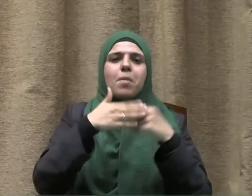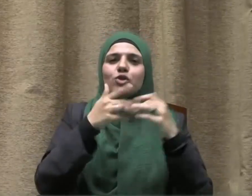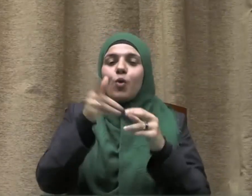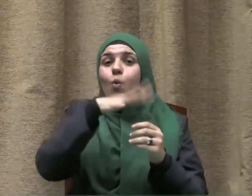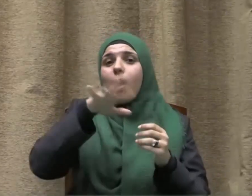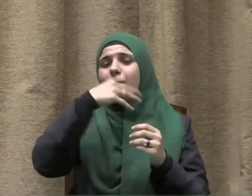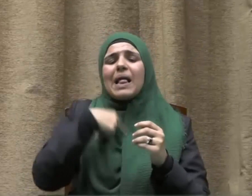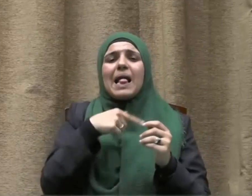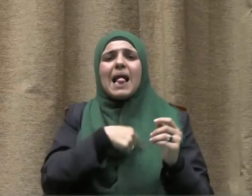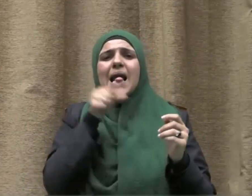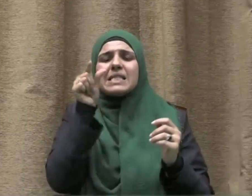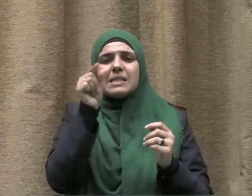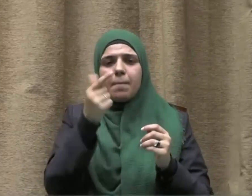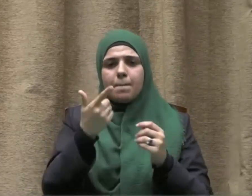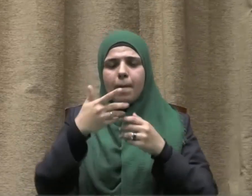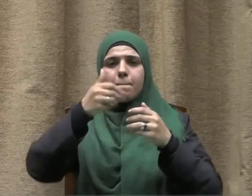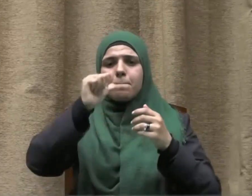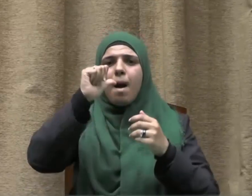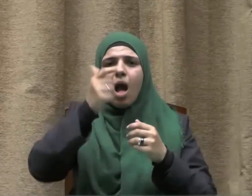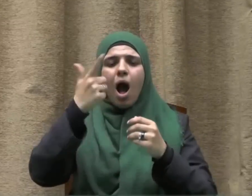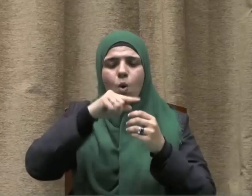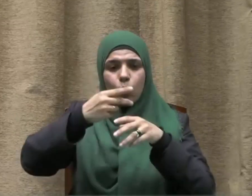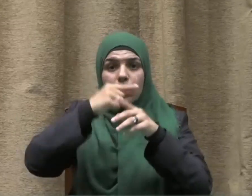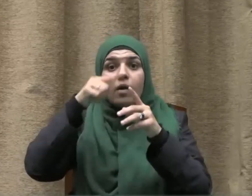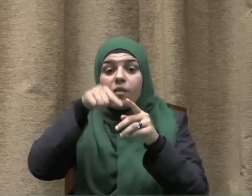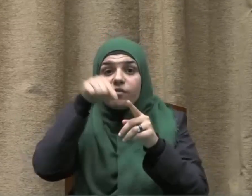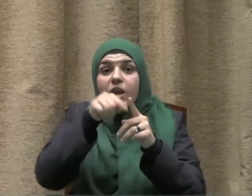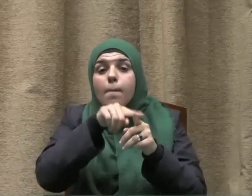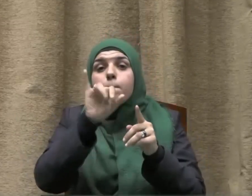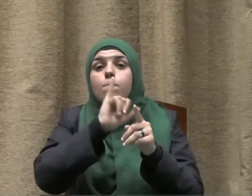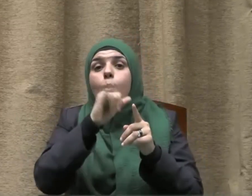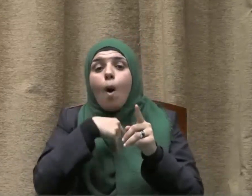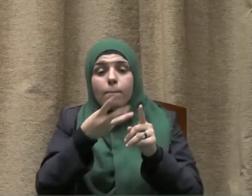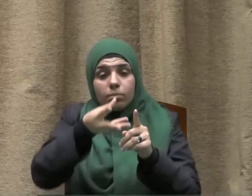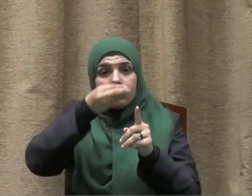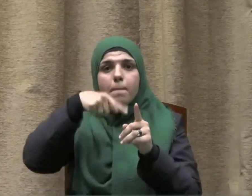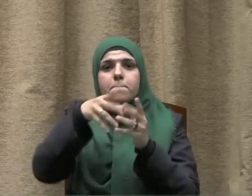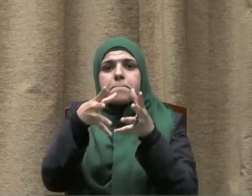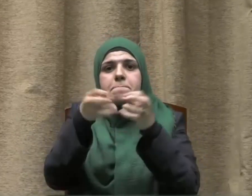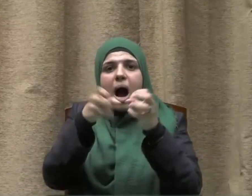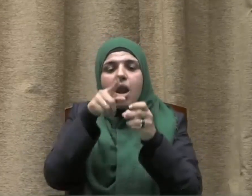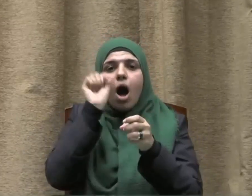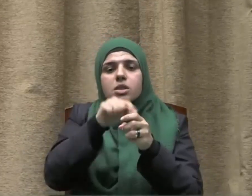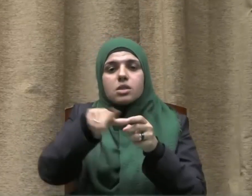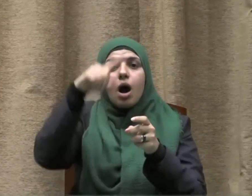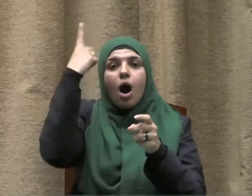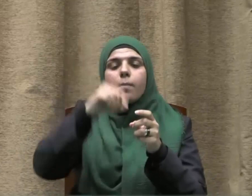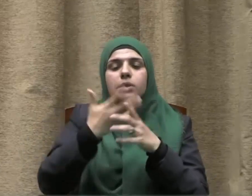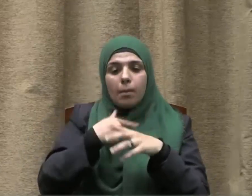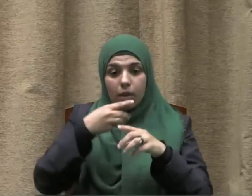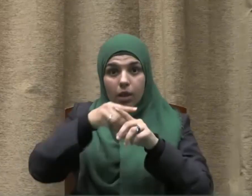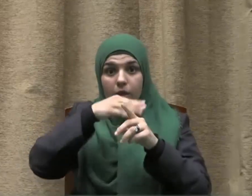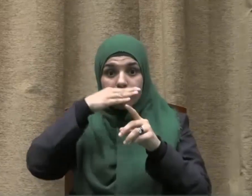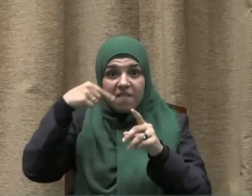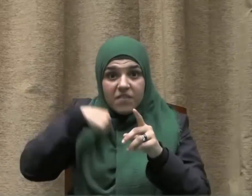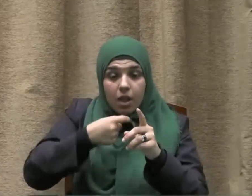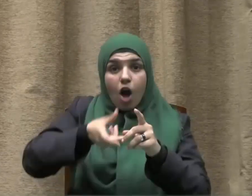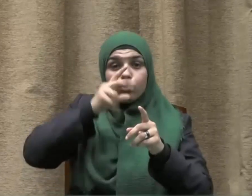أكان مائعا أم جامدا طالما توافر فيه المعنى المحرم وهو الإسكار يقول